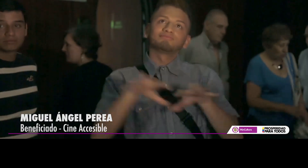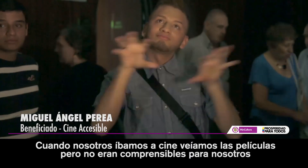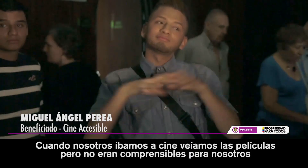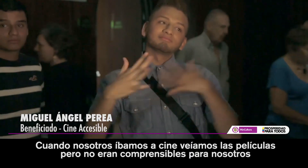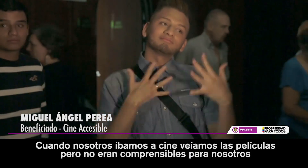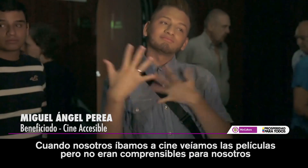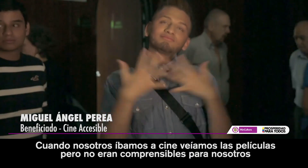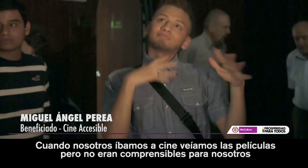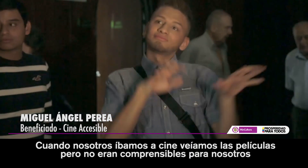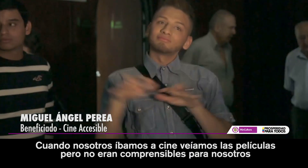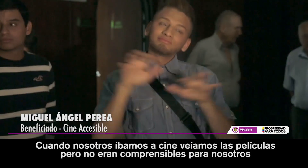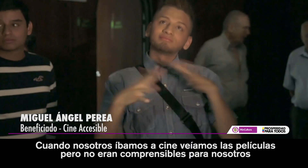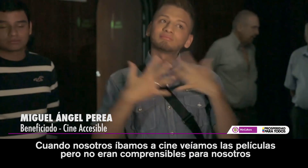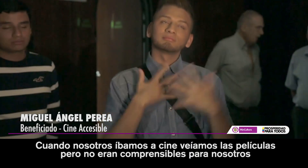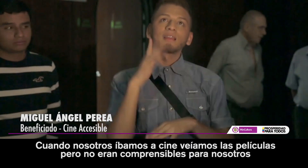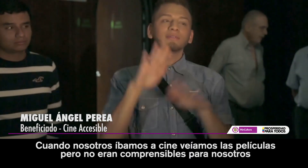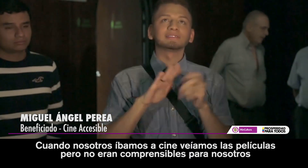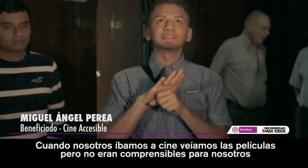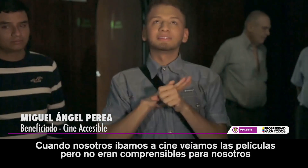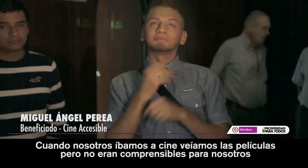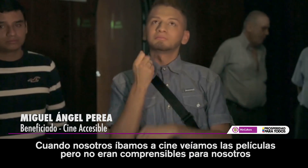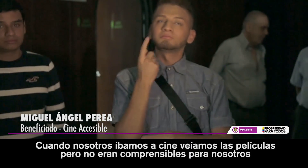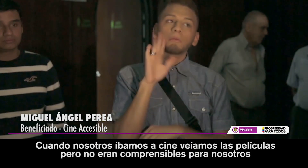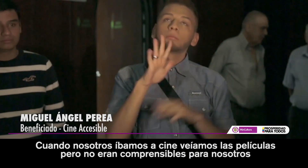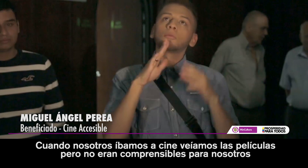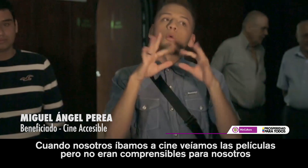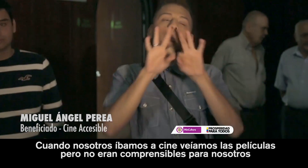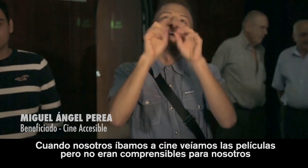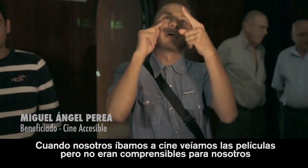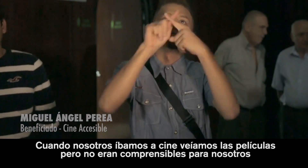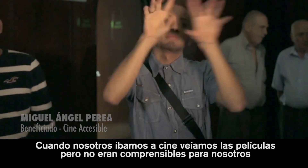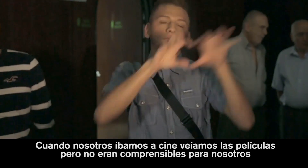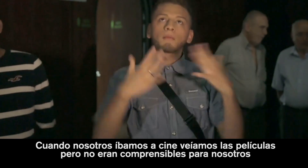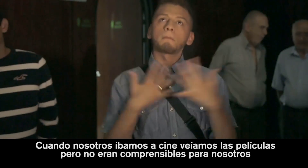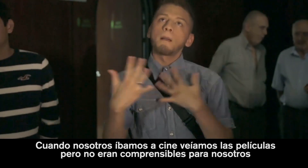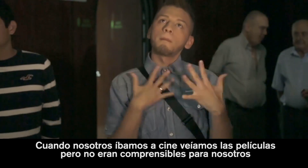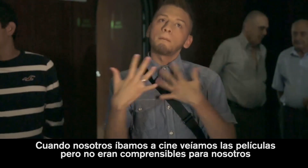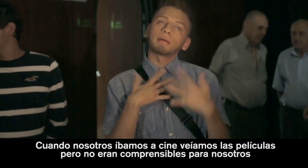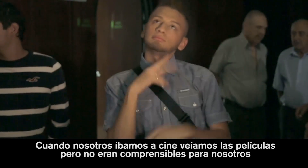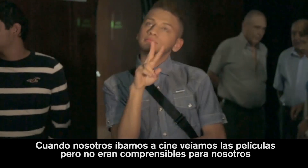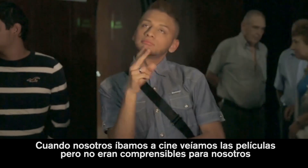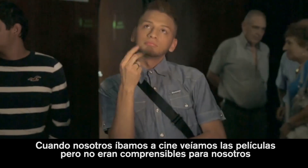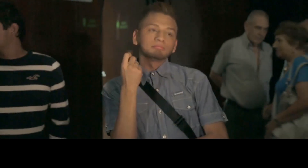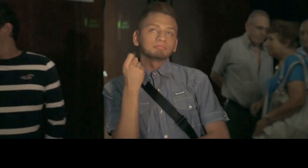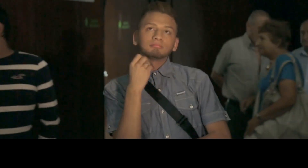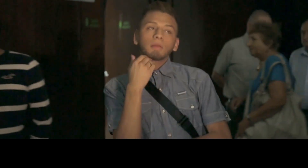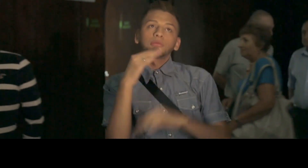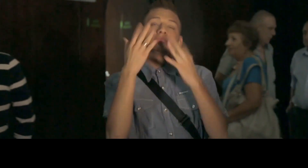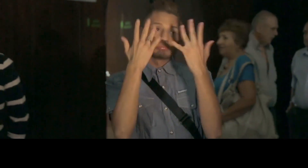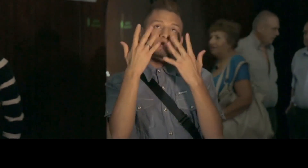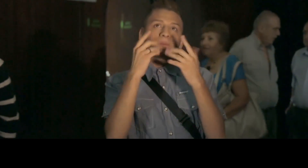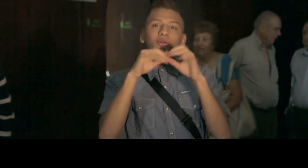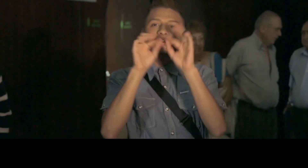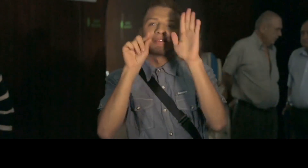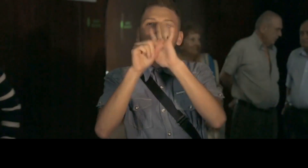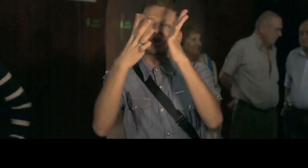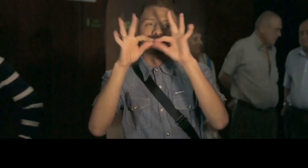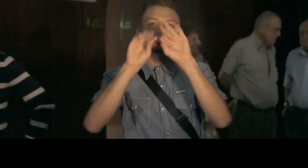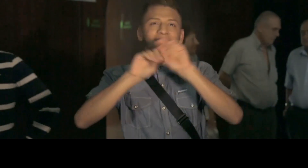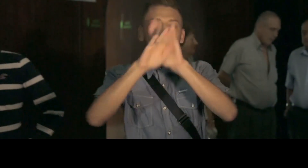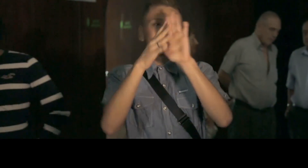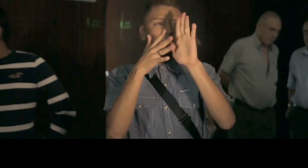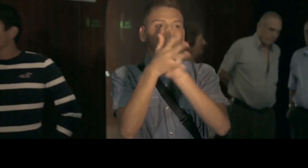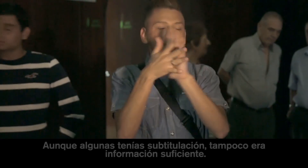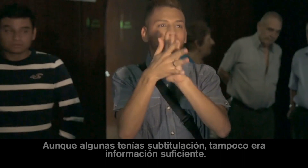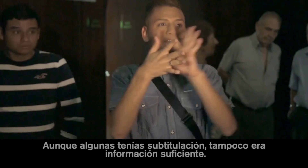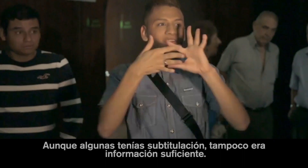Cuando nosotros íbamos a cine, bebíamos las películas pero no eran comprensibles para nosotros Y